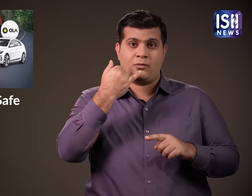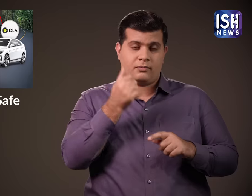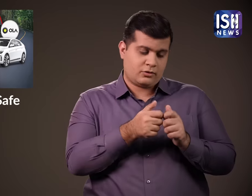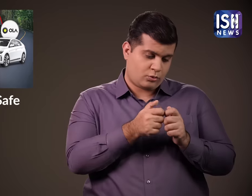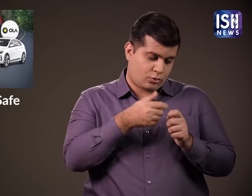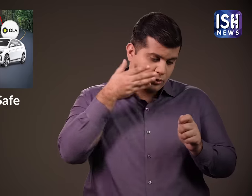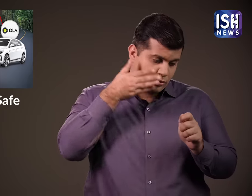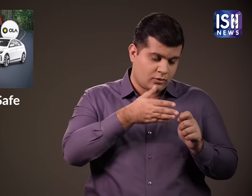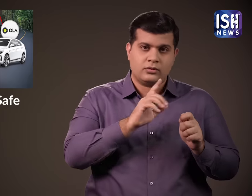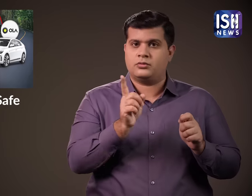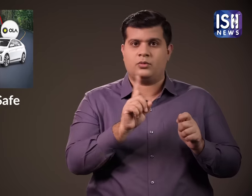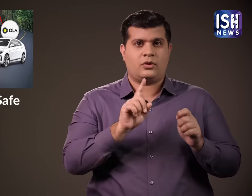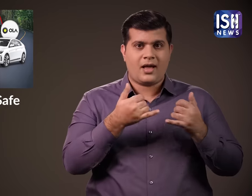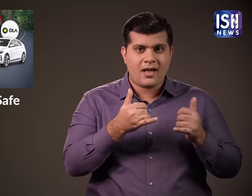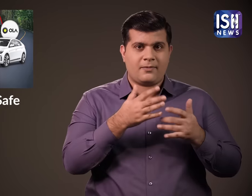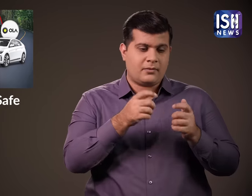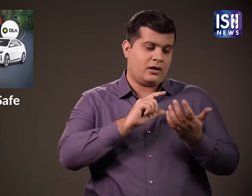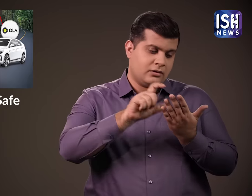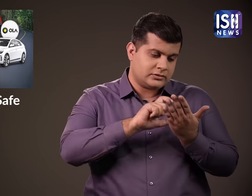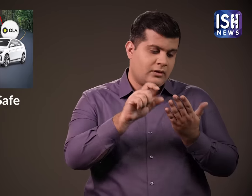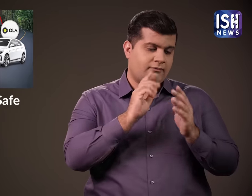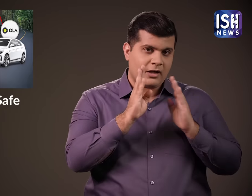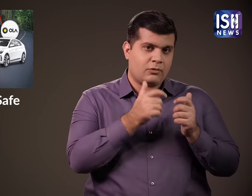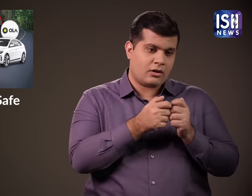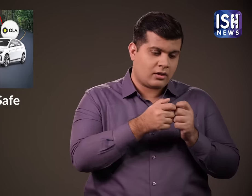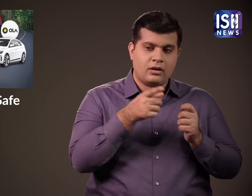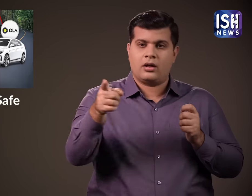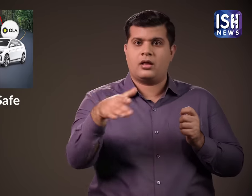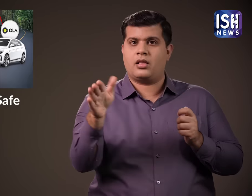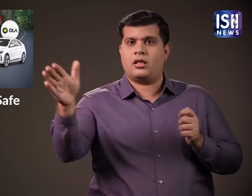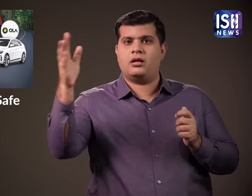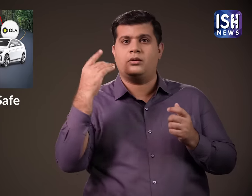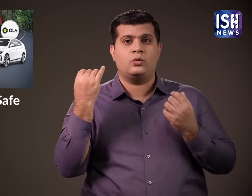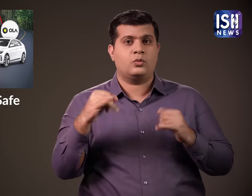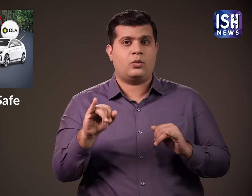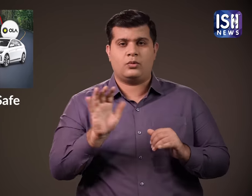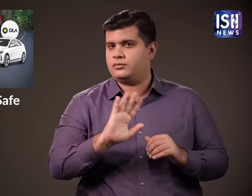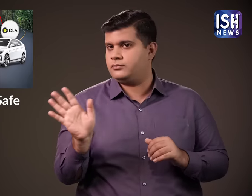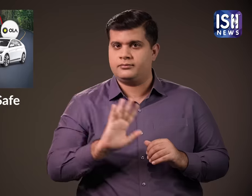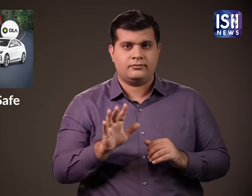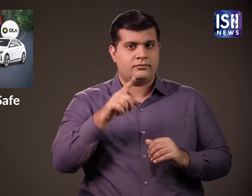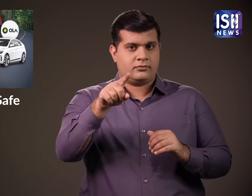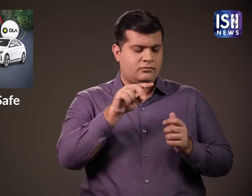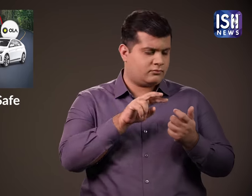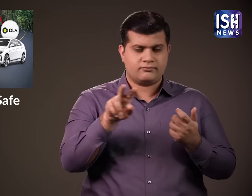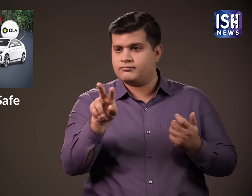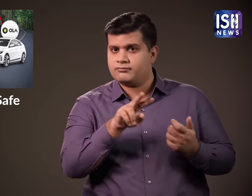अपने फोन पर गेम खिलने या इंस्टाग्राम पर सर्फिंग करने में व्यस्त न रहे सुनिश्चित करें कि ड्राइवर दिये गए मार्क पर गाड़ी चला रहा है